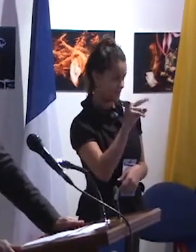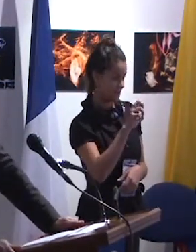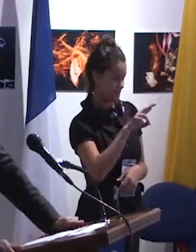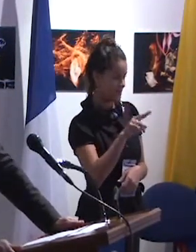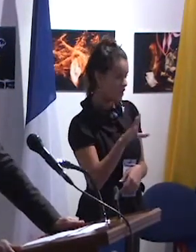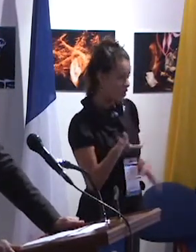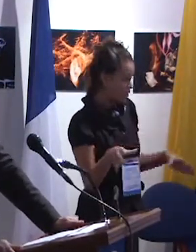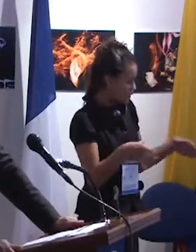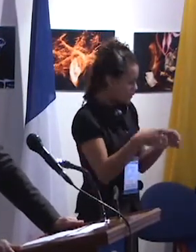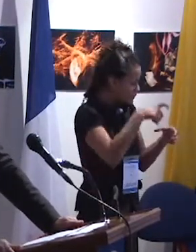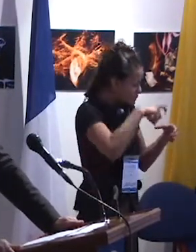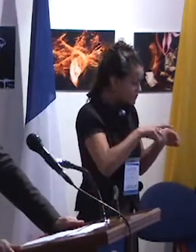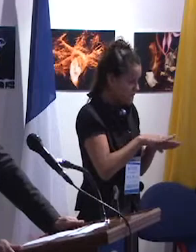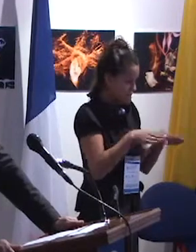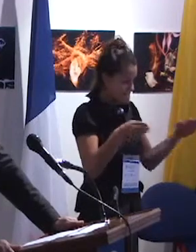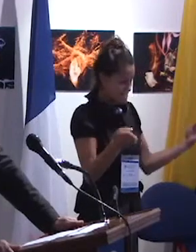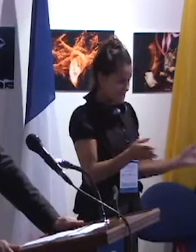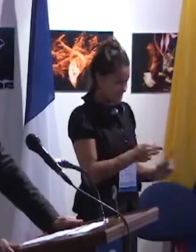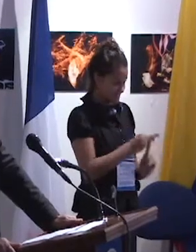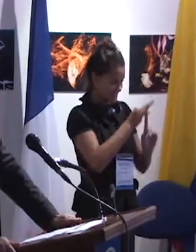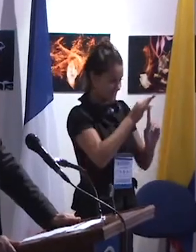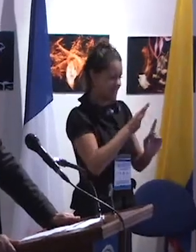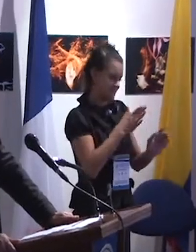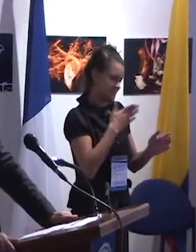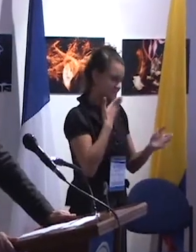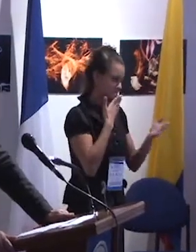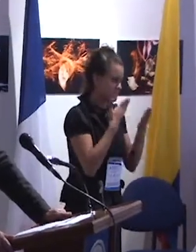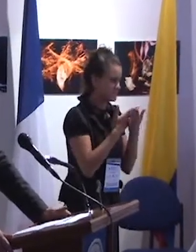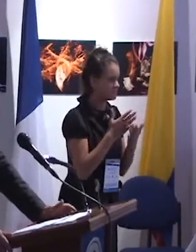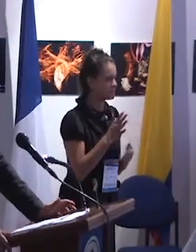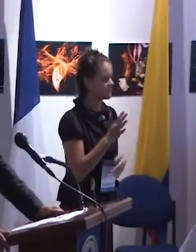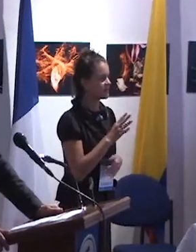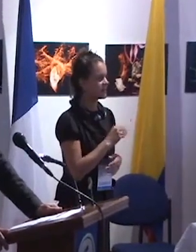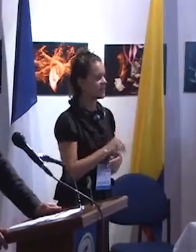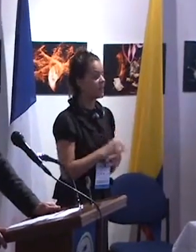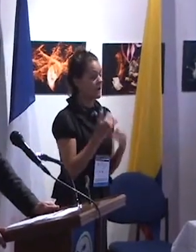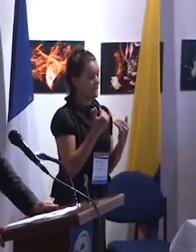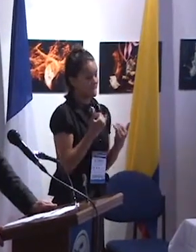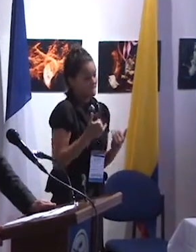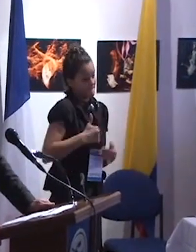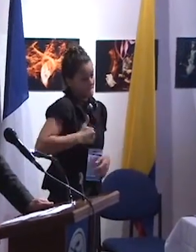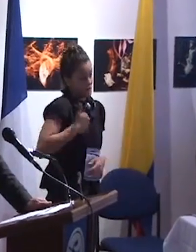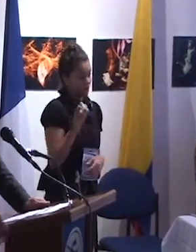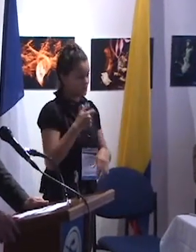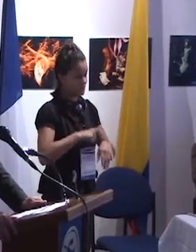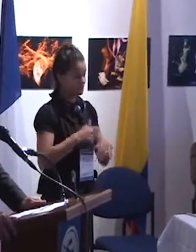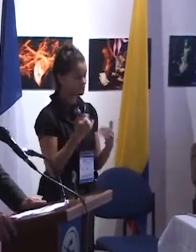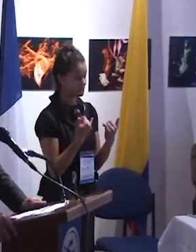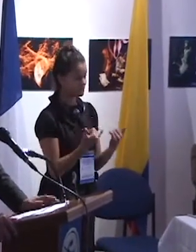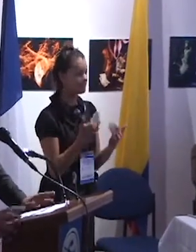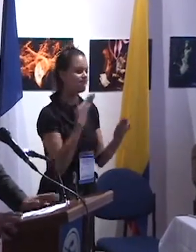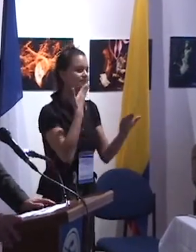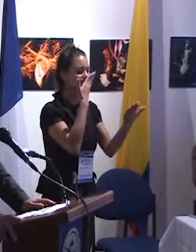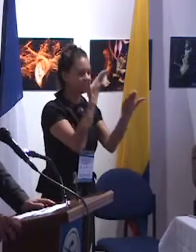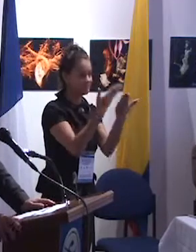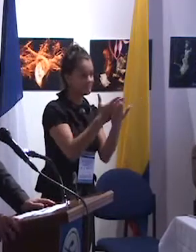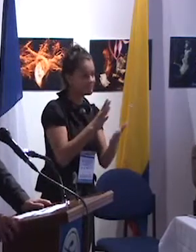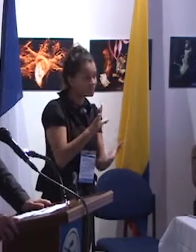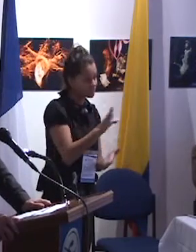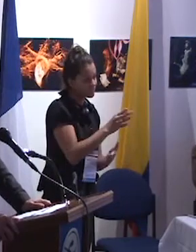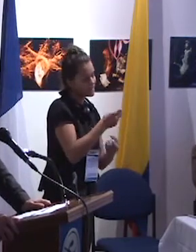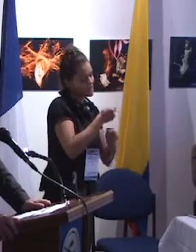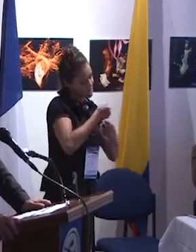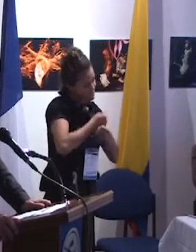Voy a aprovechar de este momento primero para agradecer el esfuerzo que hicieron todos los que